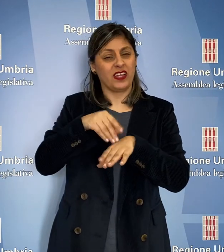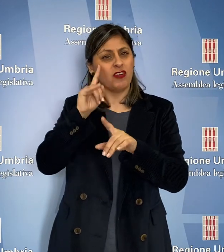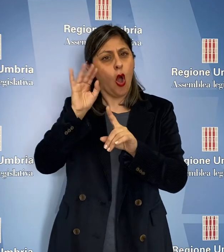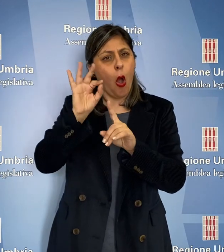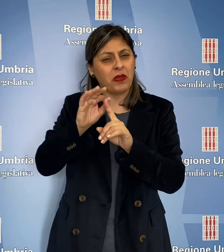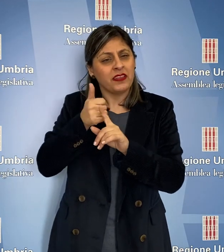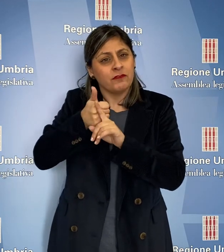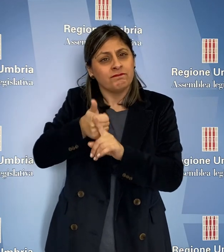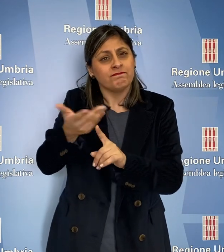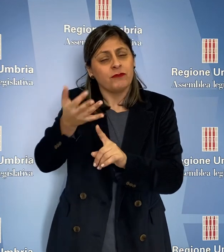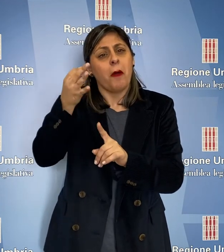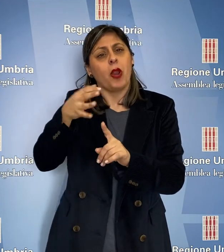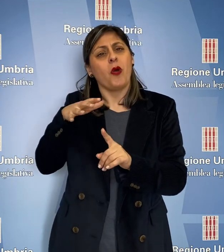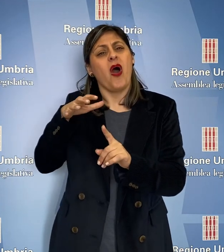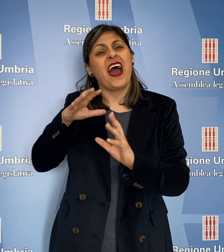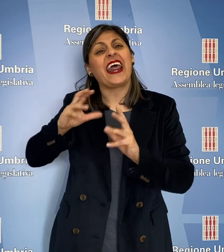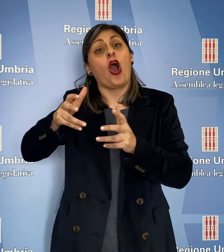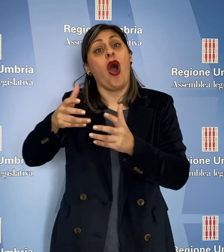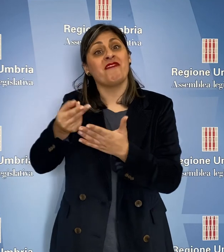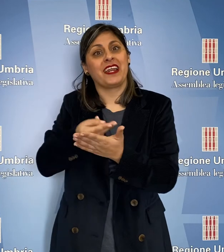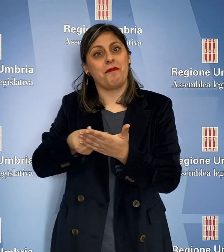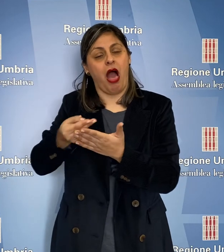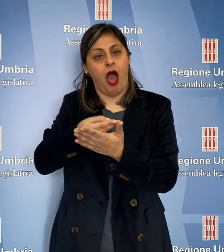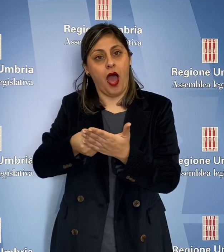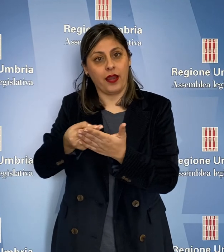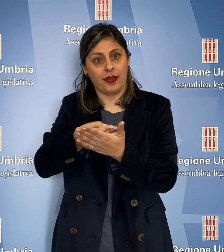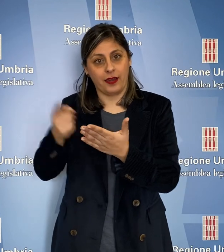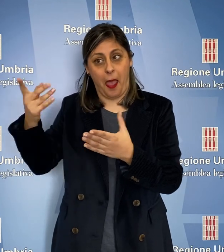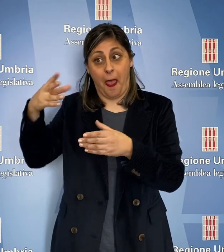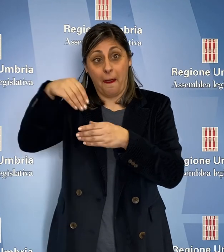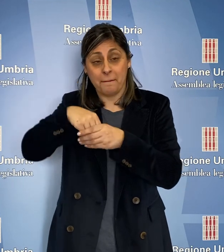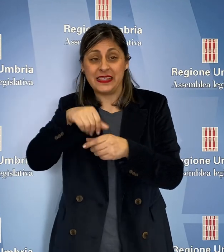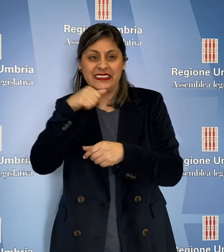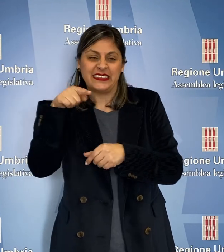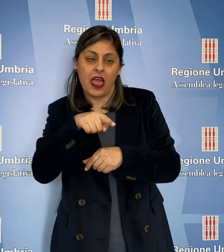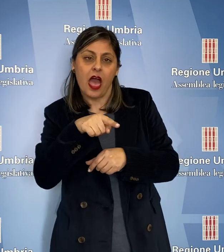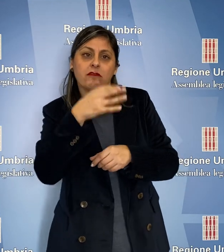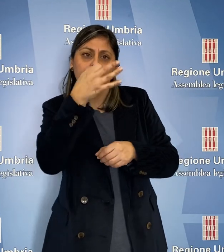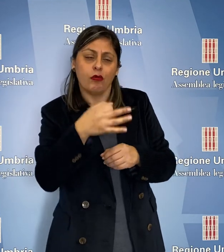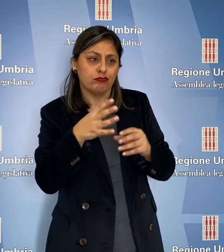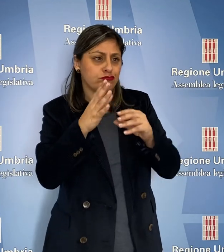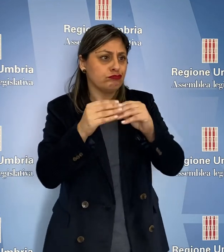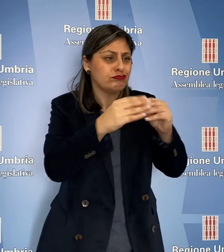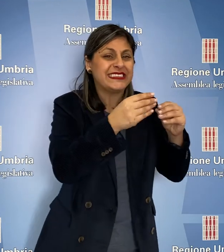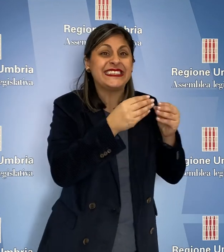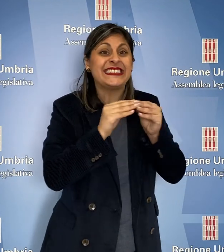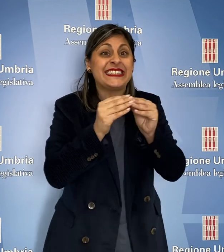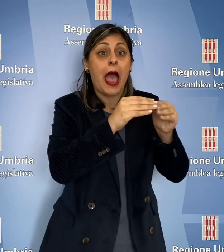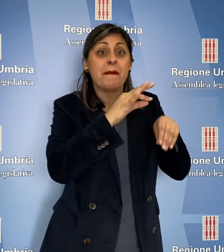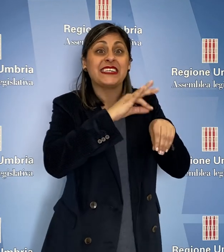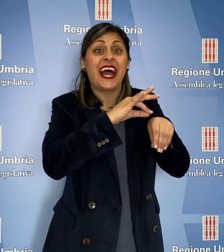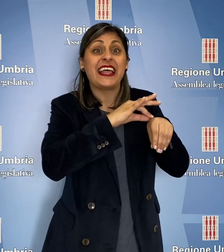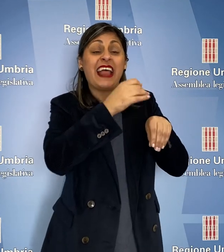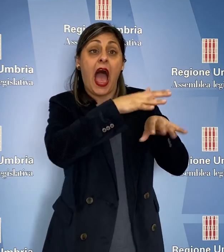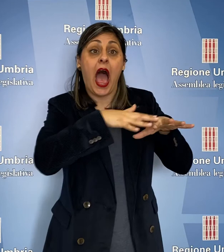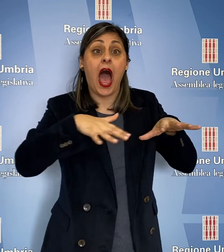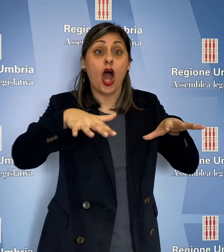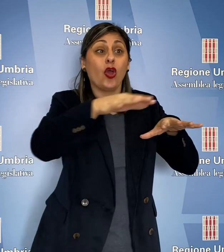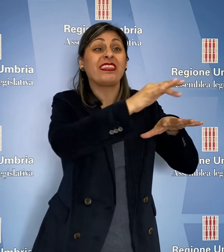anche nell'ambito delle Recovery Plan, al fine di razionalizzare, integrare e potenziare il sistema sanitario sull